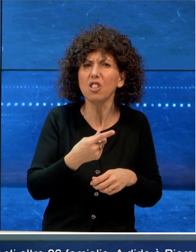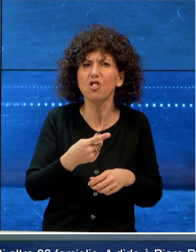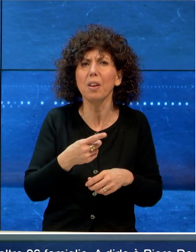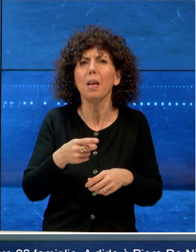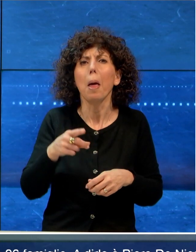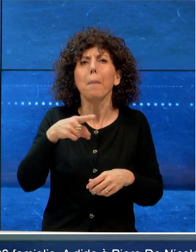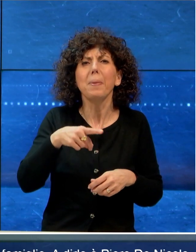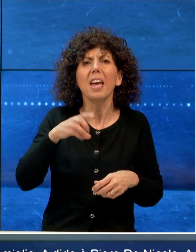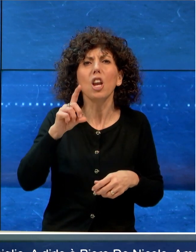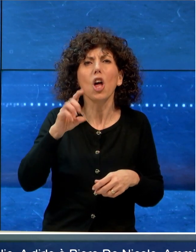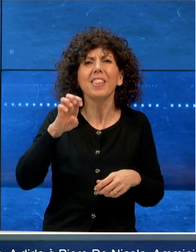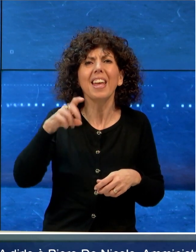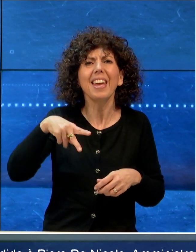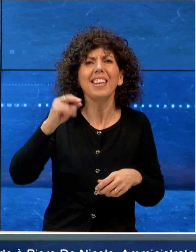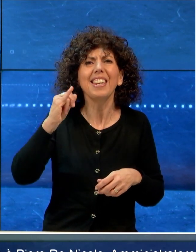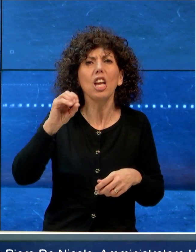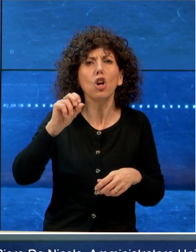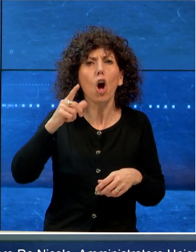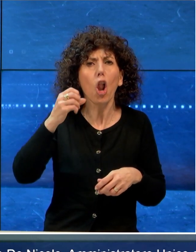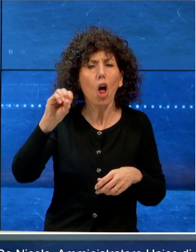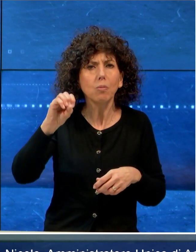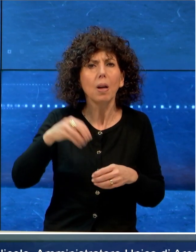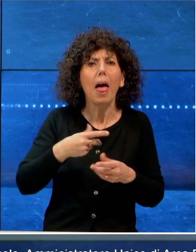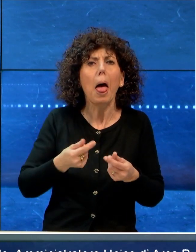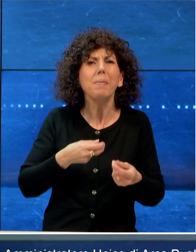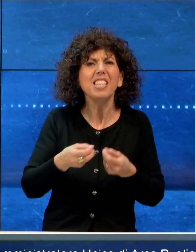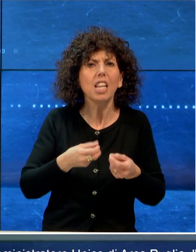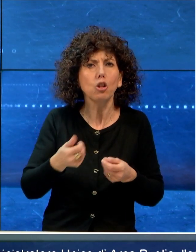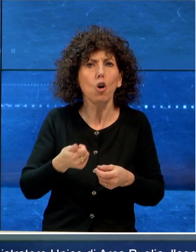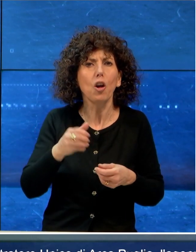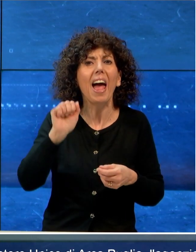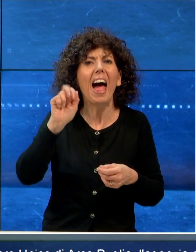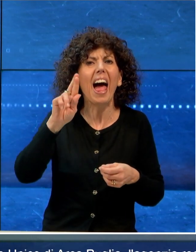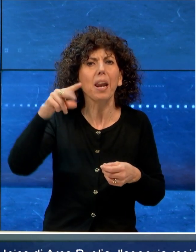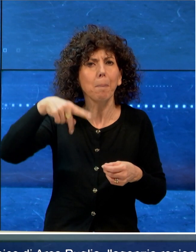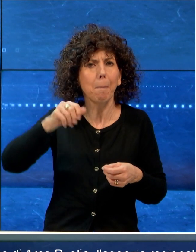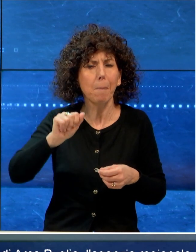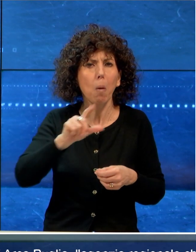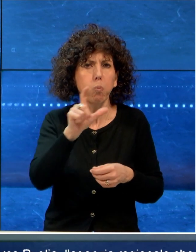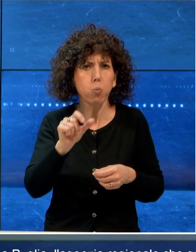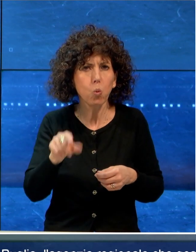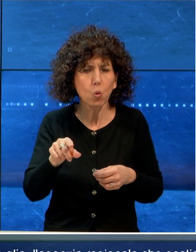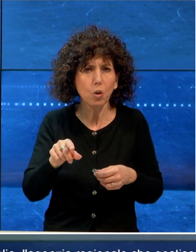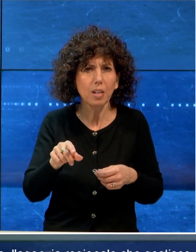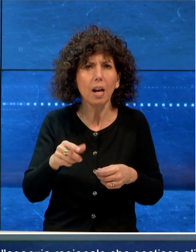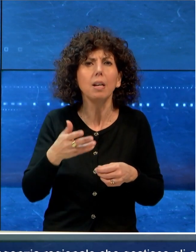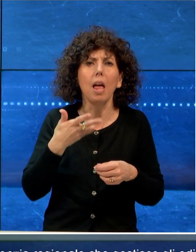Nicolò, amministratore unico di Arca Puglia, riassumendo lo stato attuale delle nuove